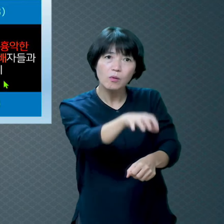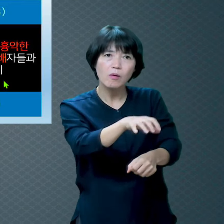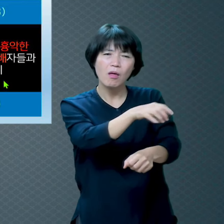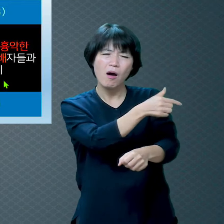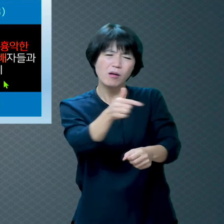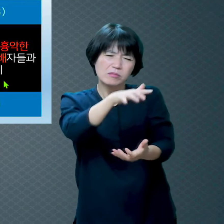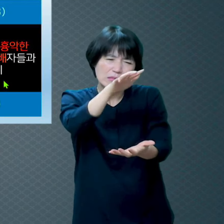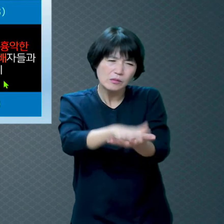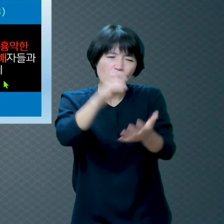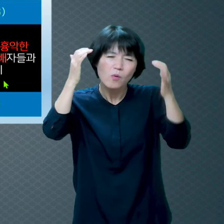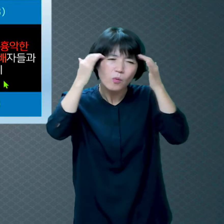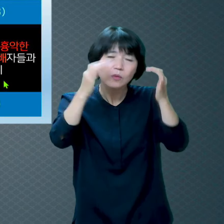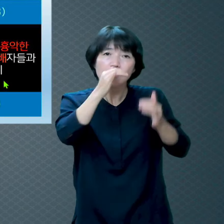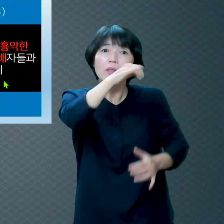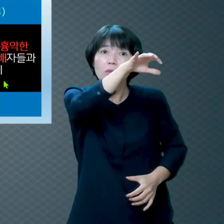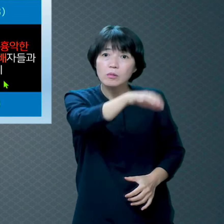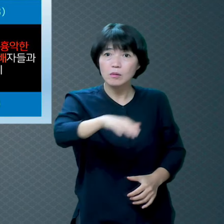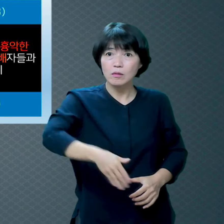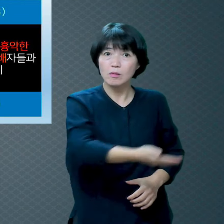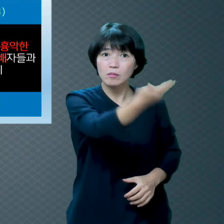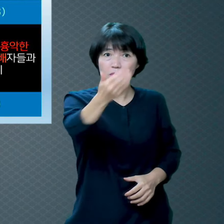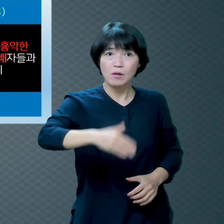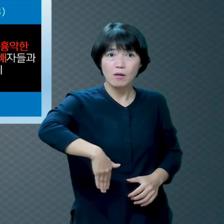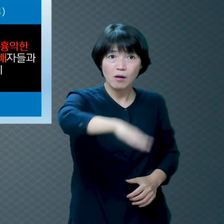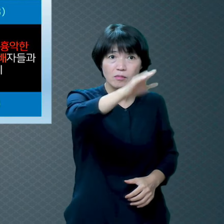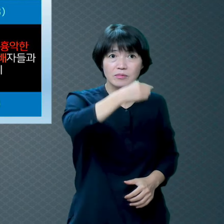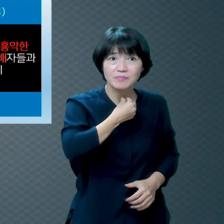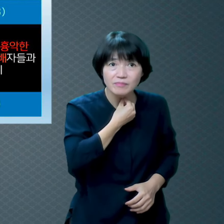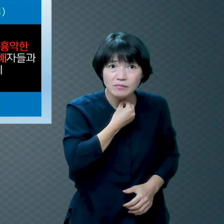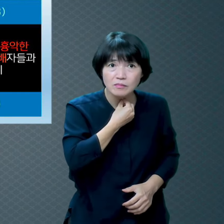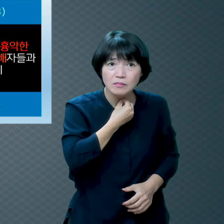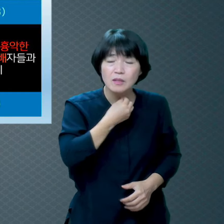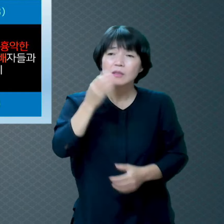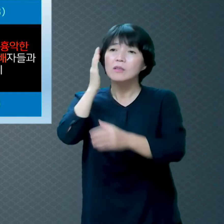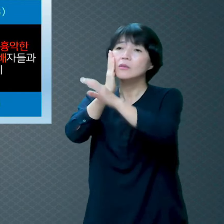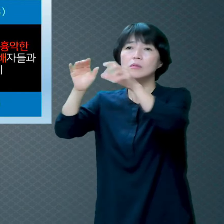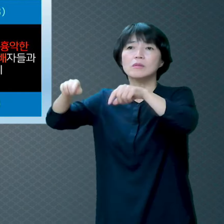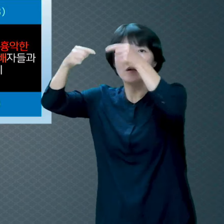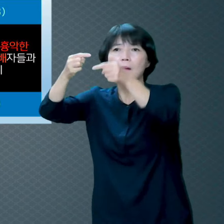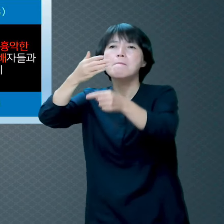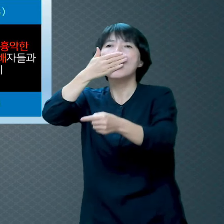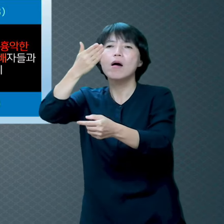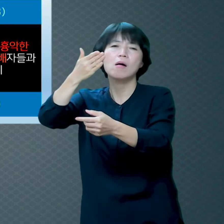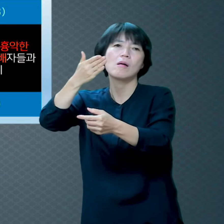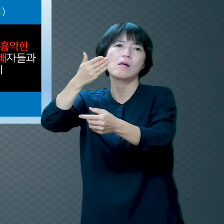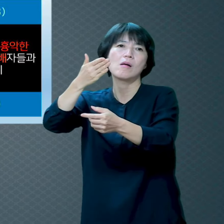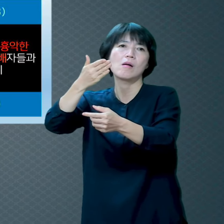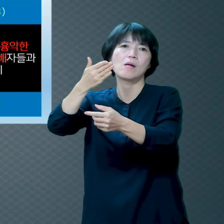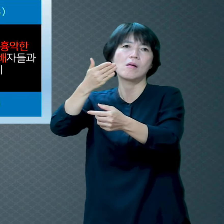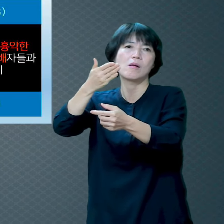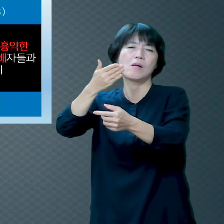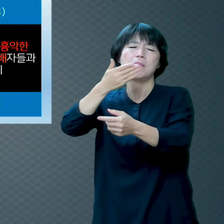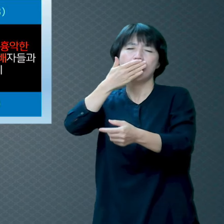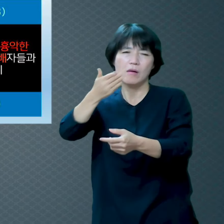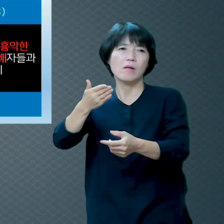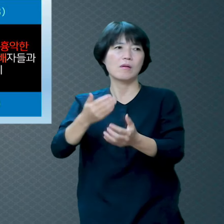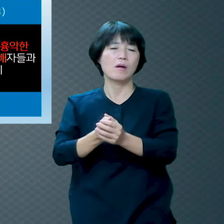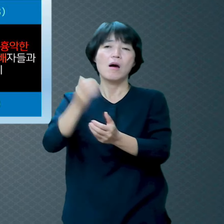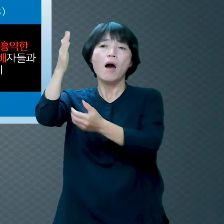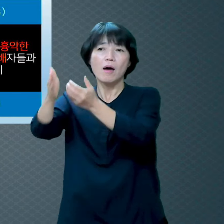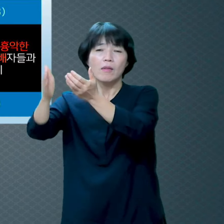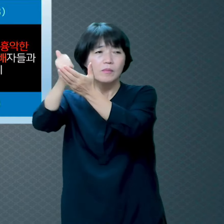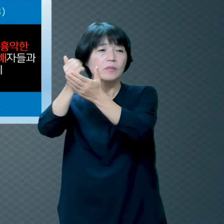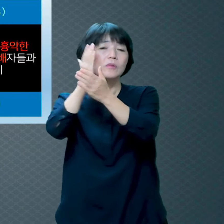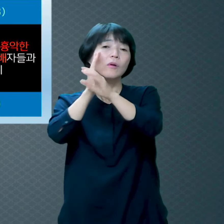쉬운데 천국 갈 수 있는 방법을 쉽게 해놨는데 왜 그걸 굳이 내다